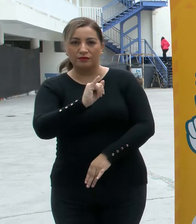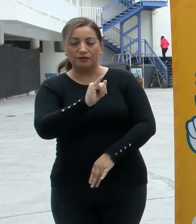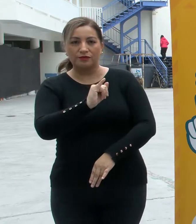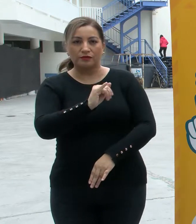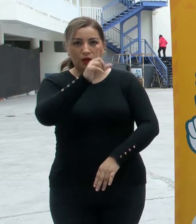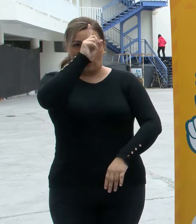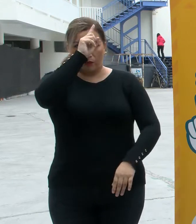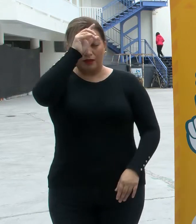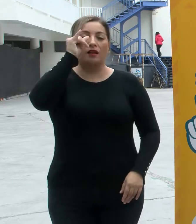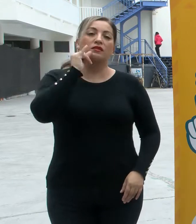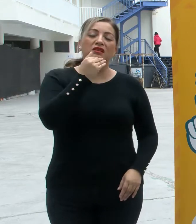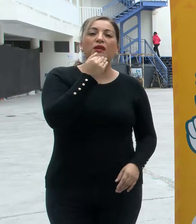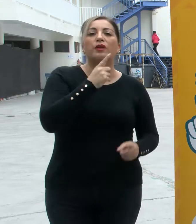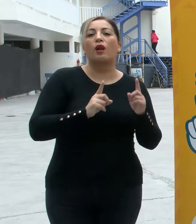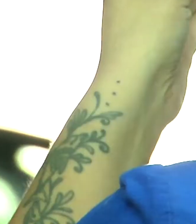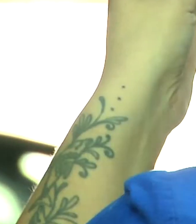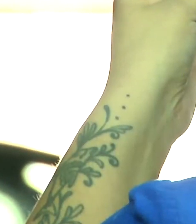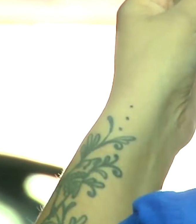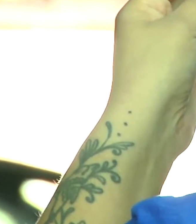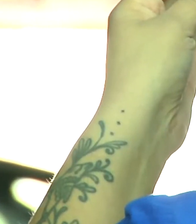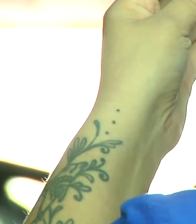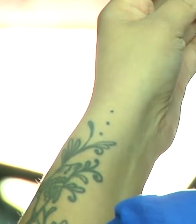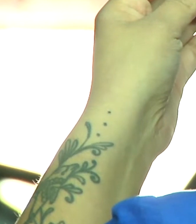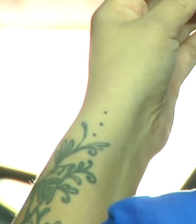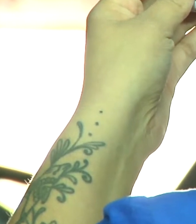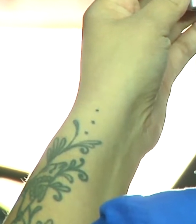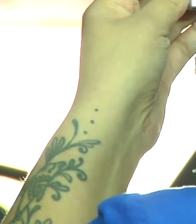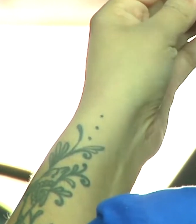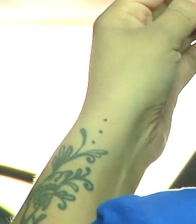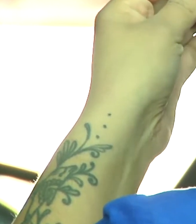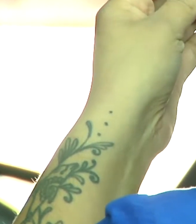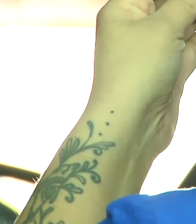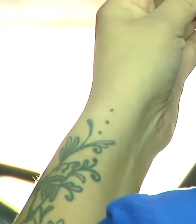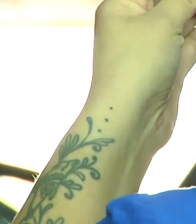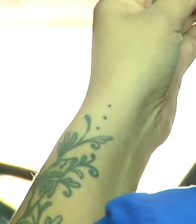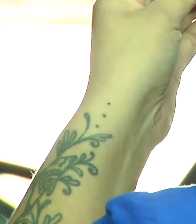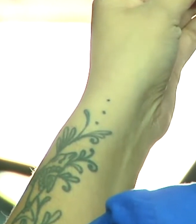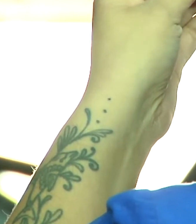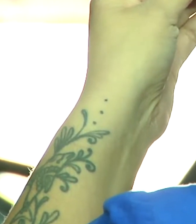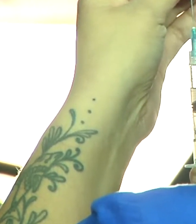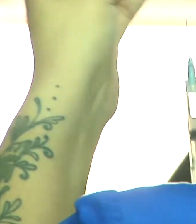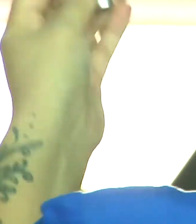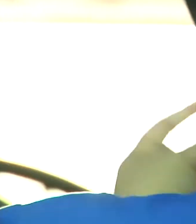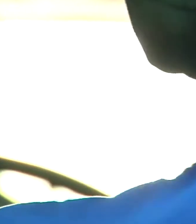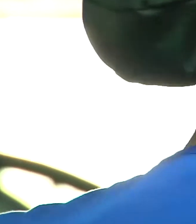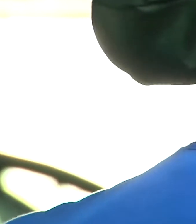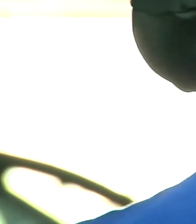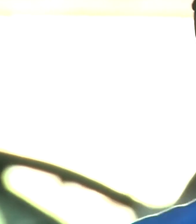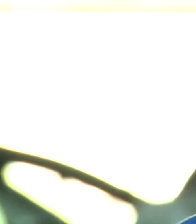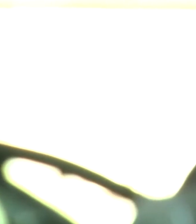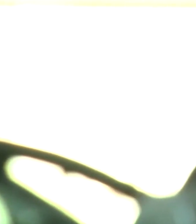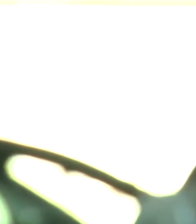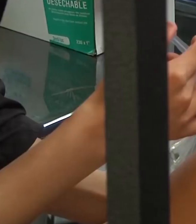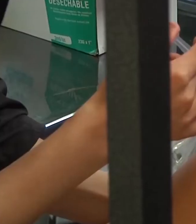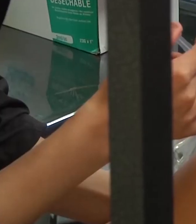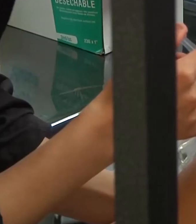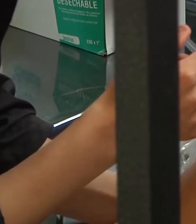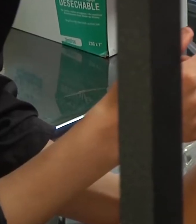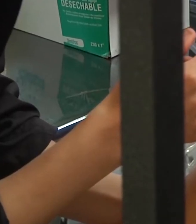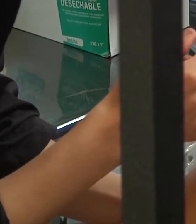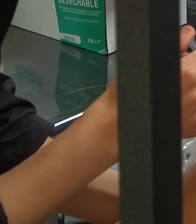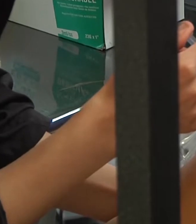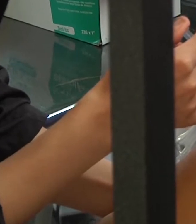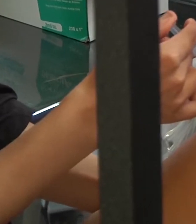intensivo del hospital o de las clínicas privadas. En materia de vacunación ya son 368.000 las dosis